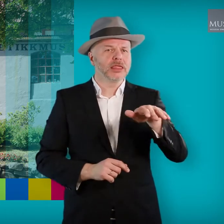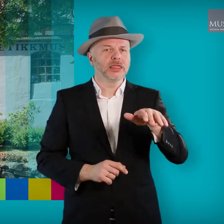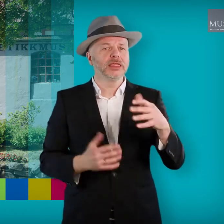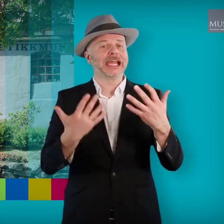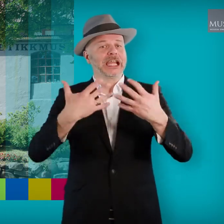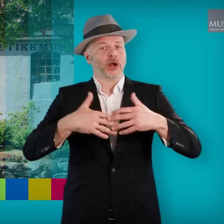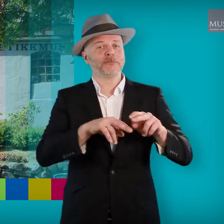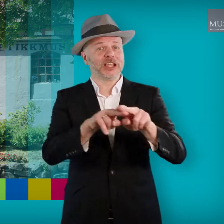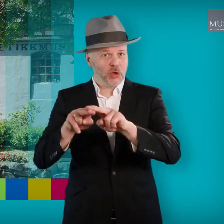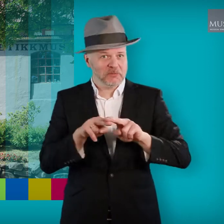industrimuseum.